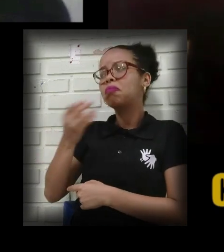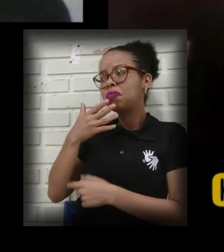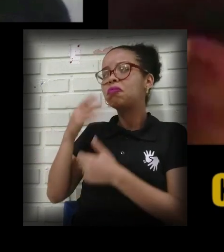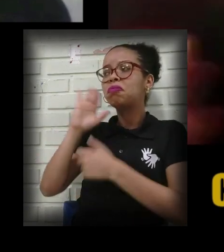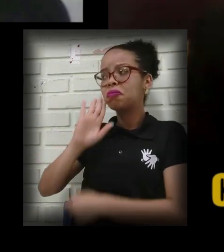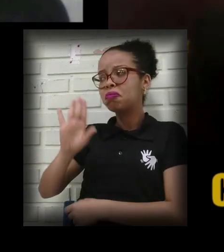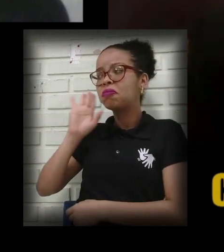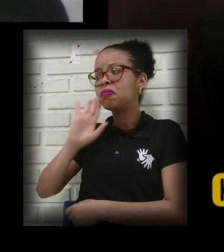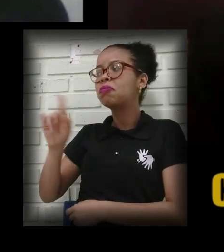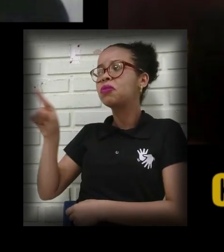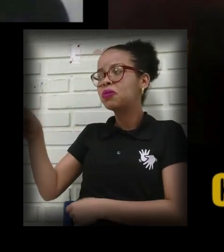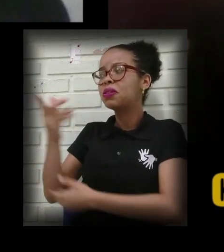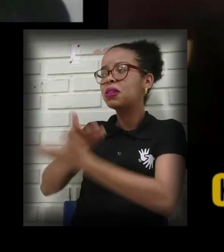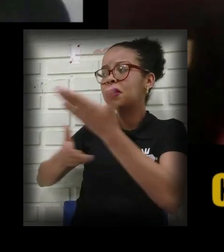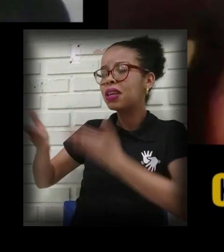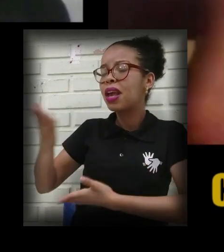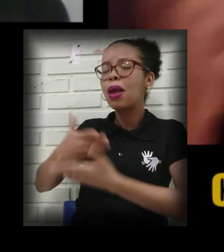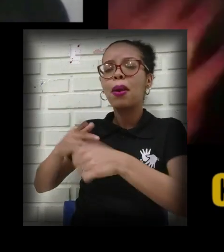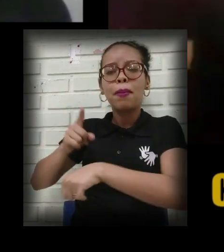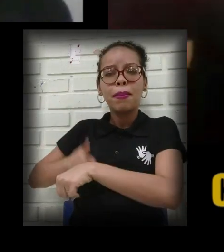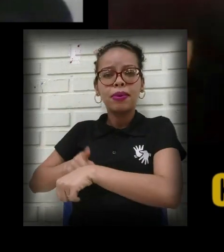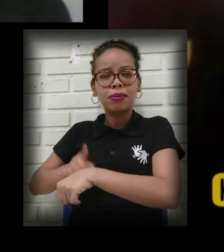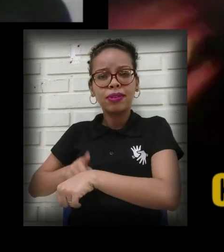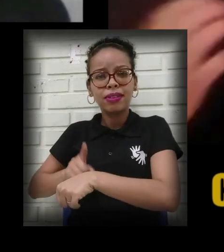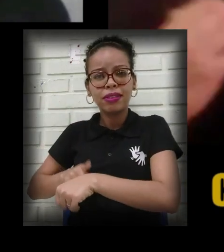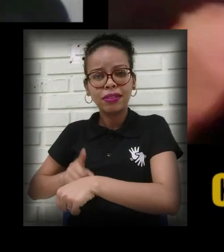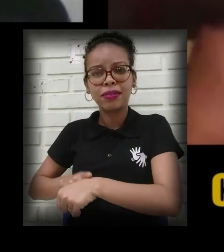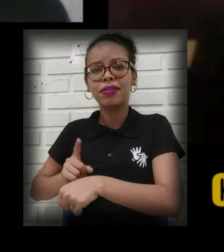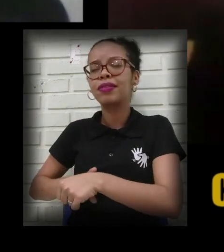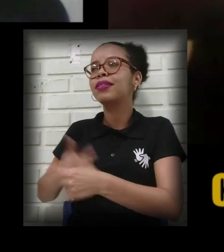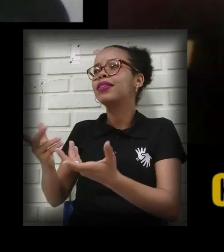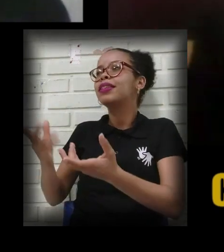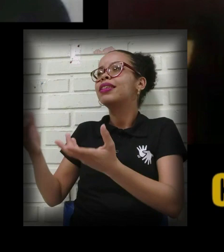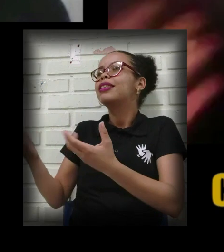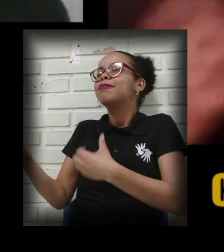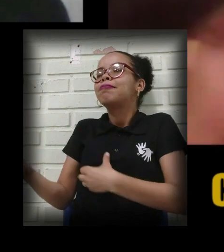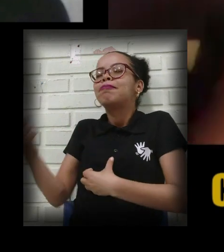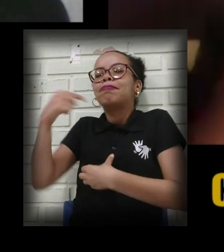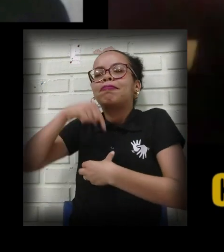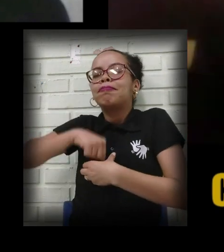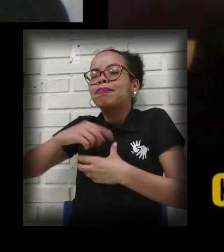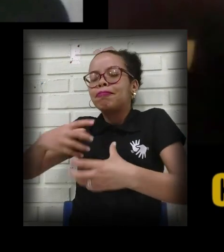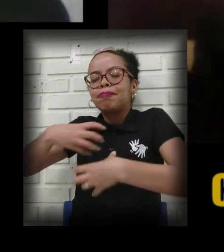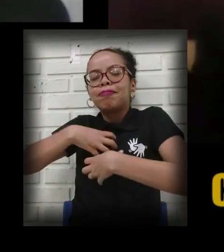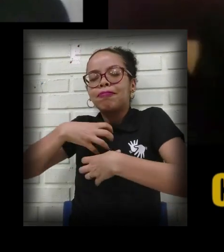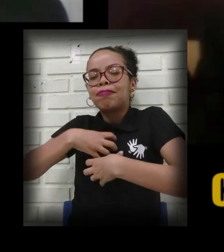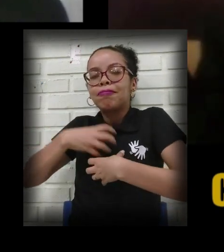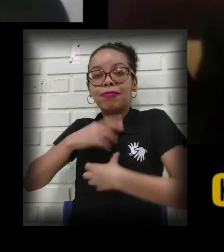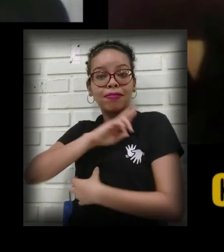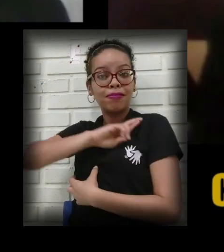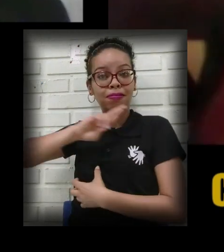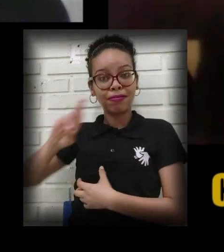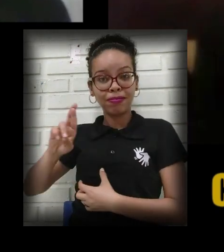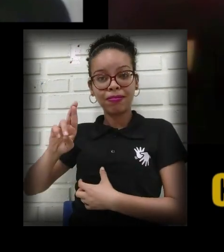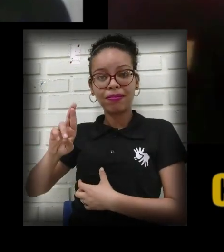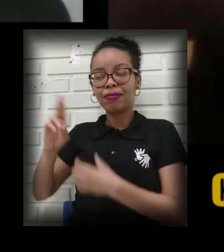transmitindo esse momento de introspecção, esse momento religioso. Também fala um pouquinho dessa